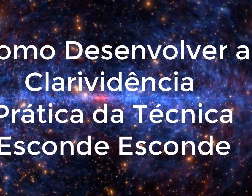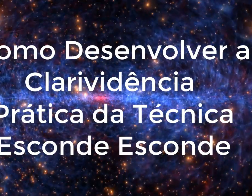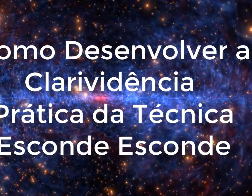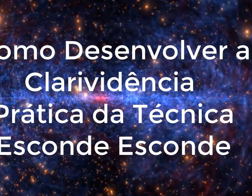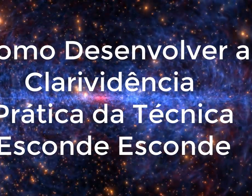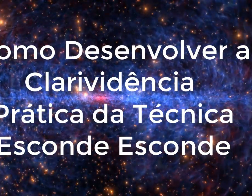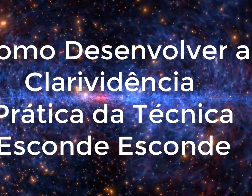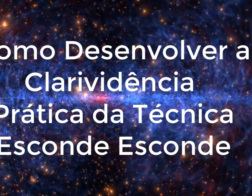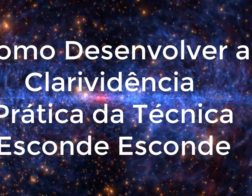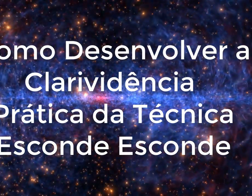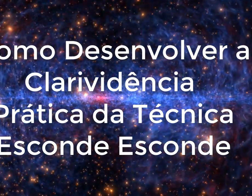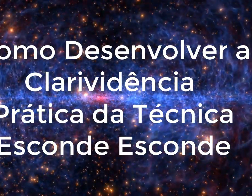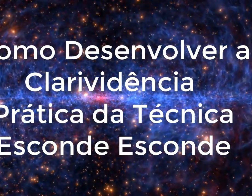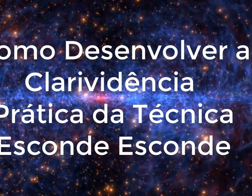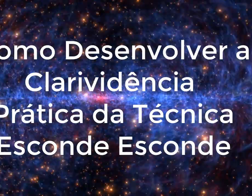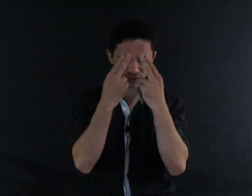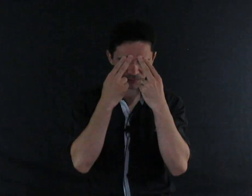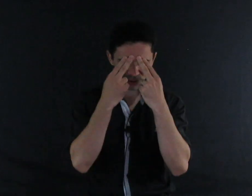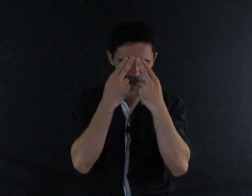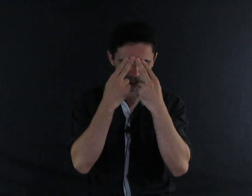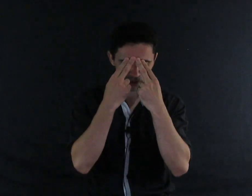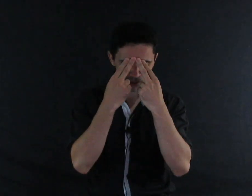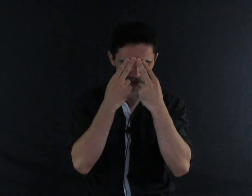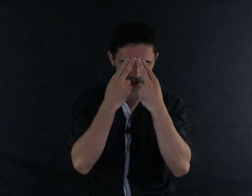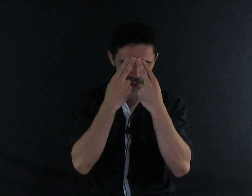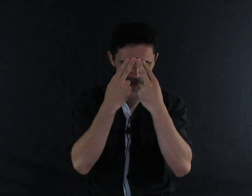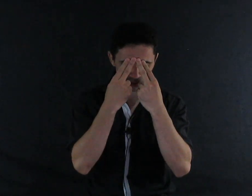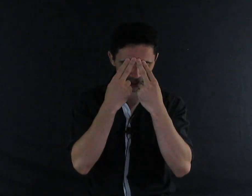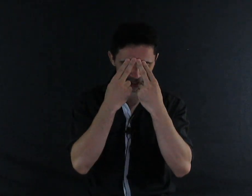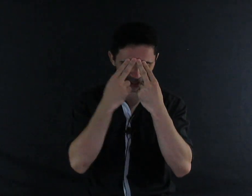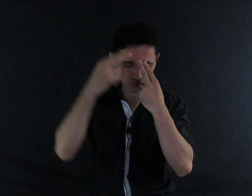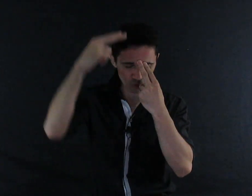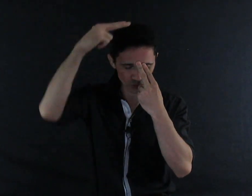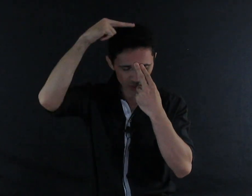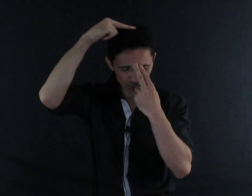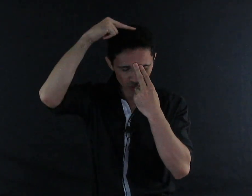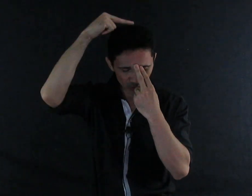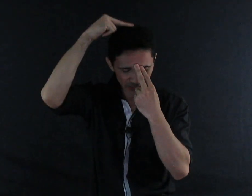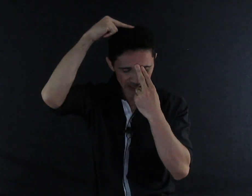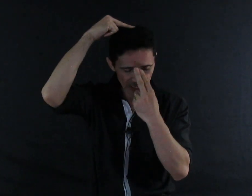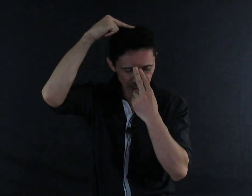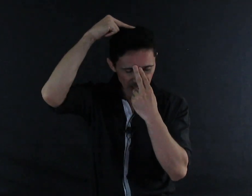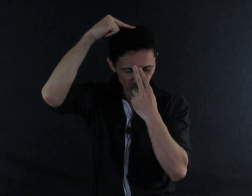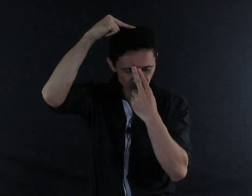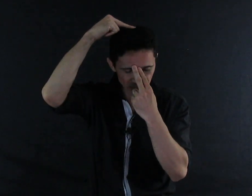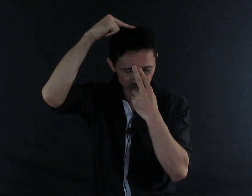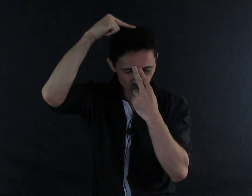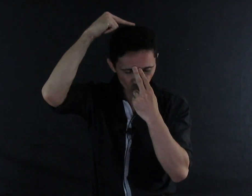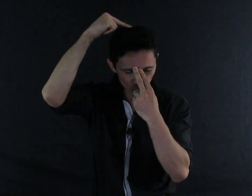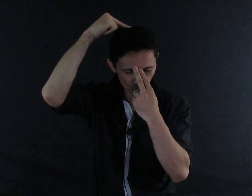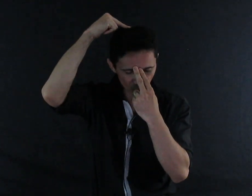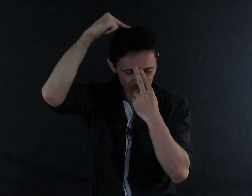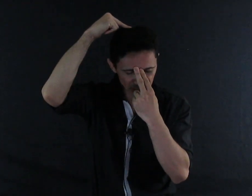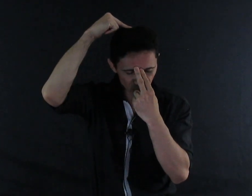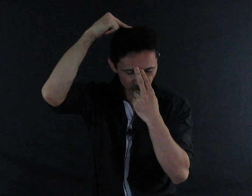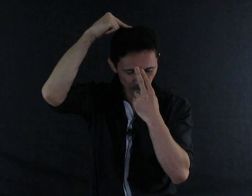as tuas mãos aqui, ou você pode colocar uma mão aqui, que é a mão do terceiro olho, e conectar o terceiro olho com a glândula